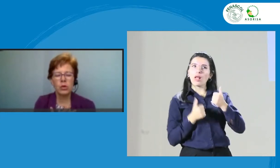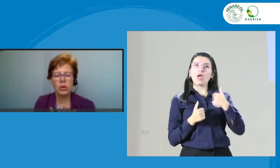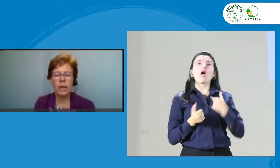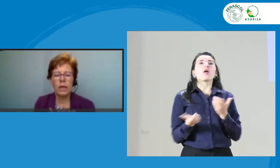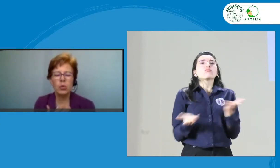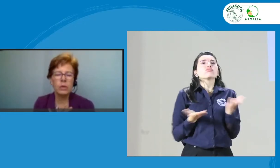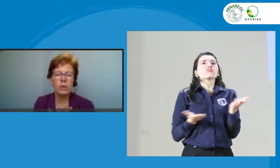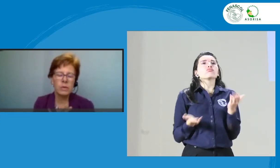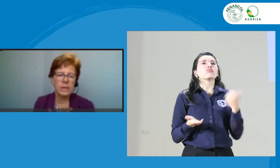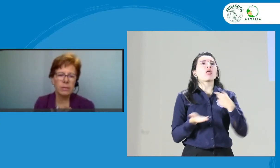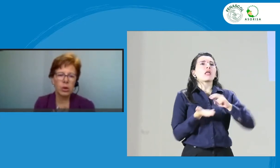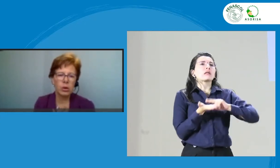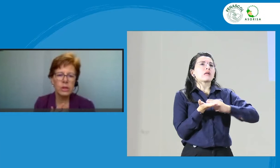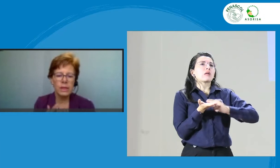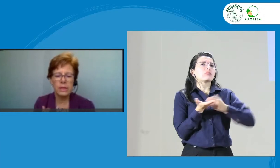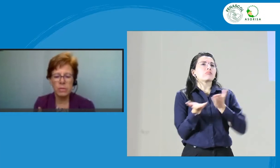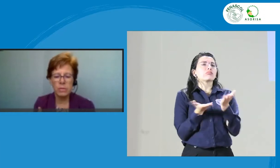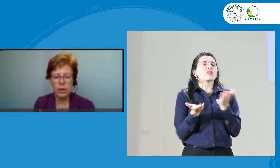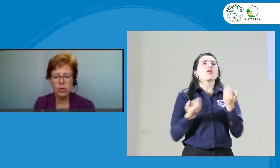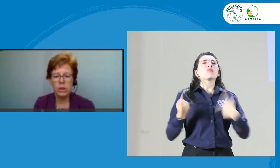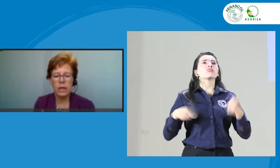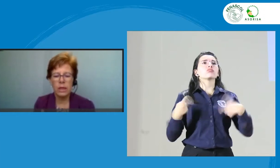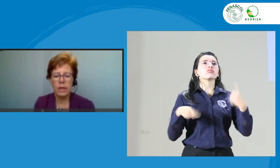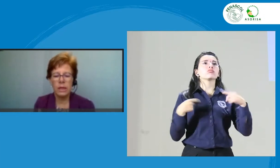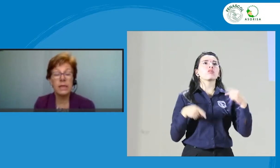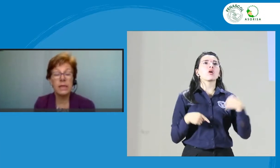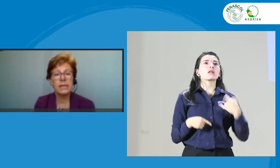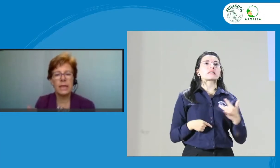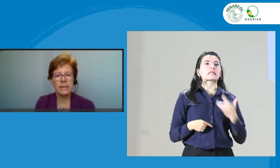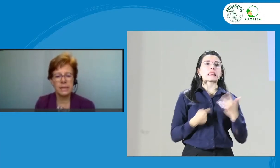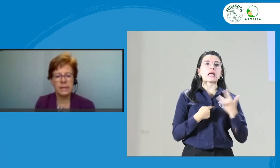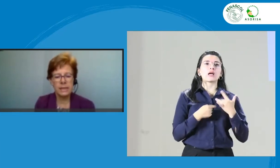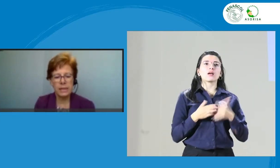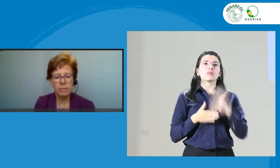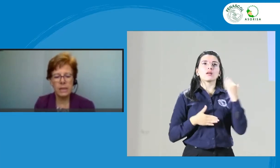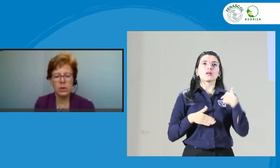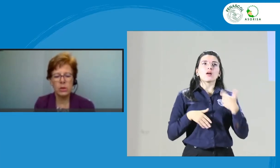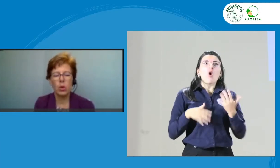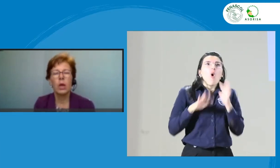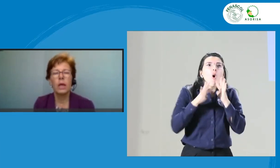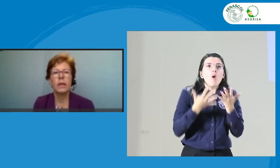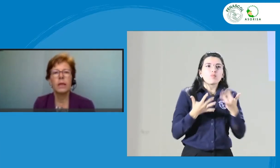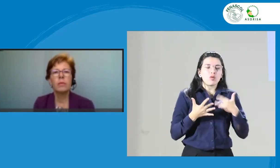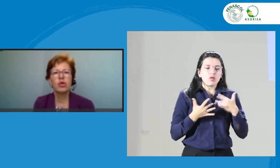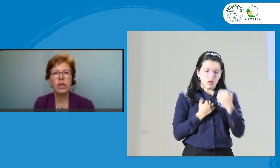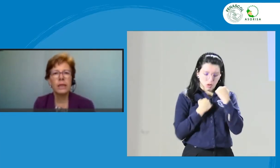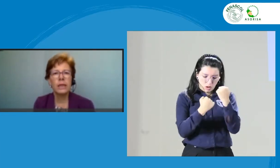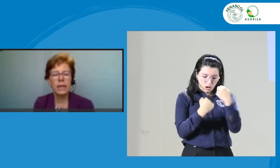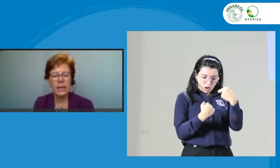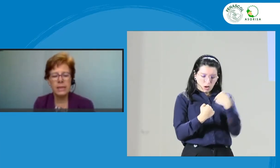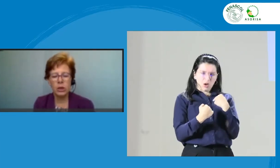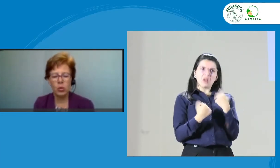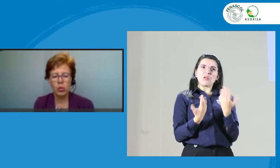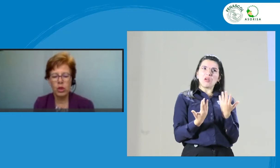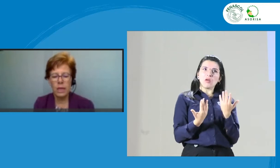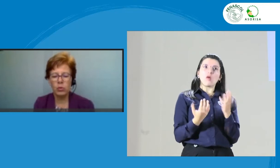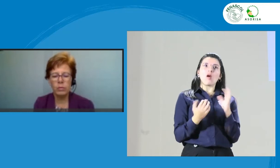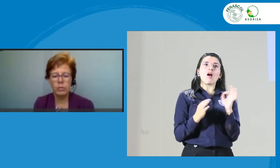algunos de mis pensamientos y sentimientos iniciales en este servicio? ¿Demostré interés y entusiasmo en mi